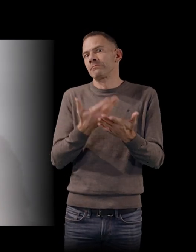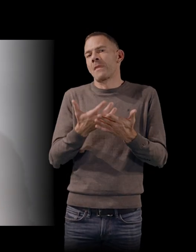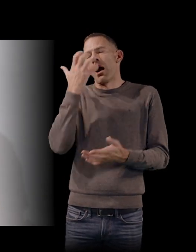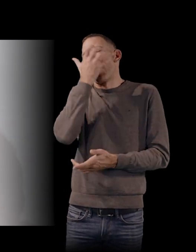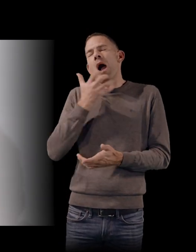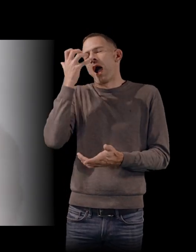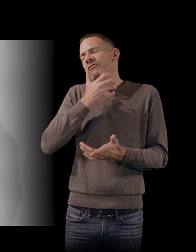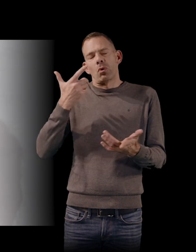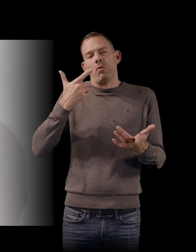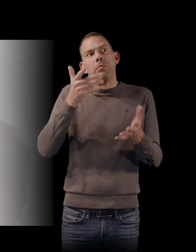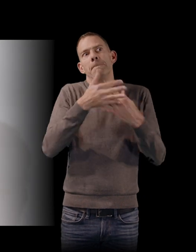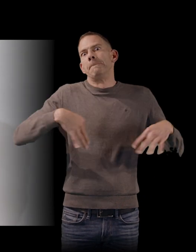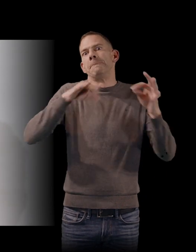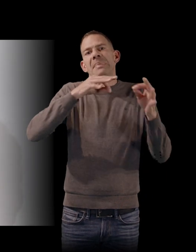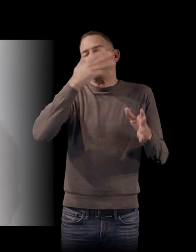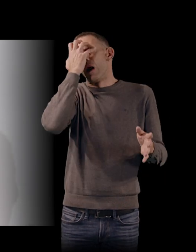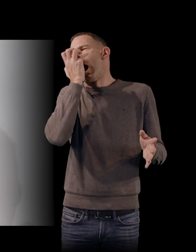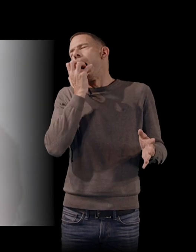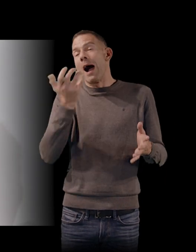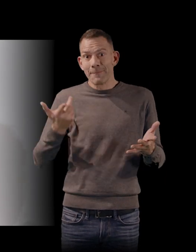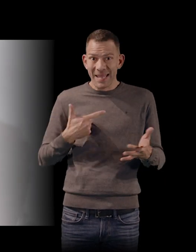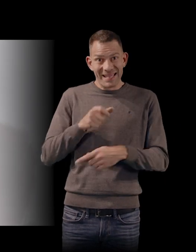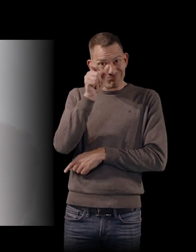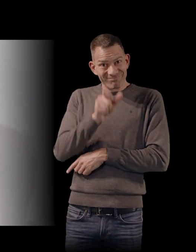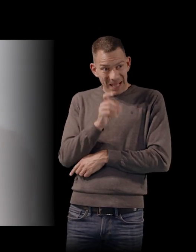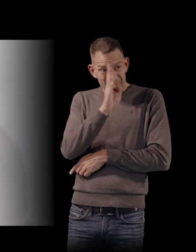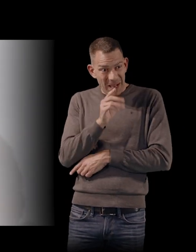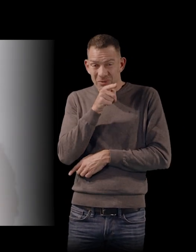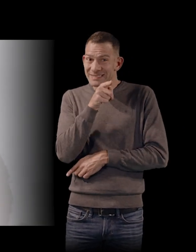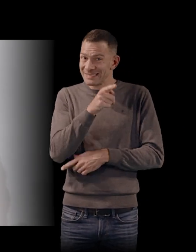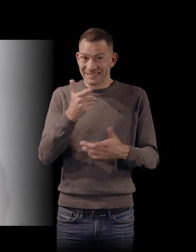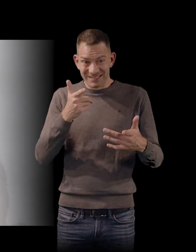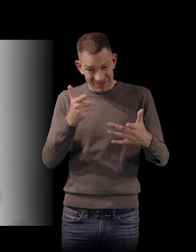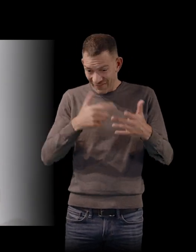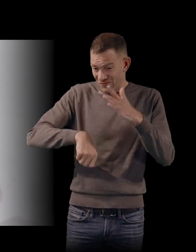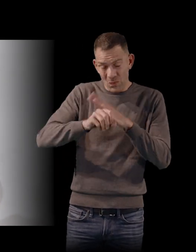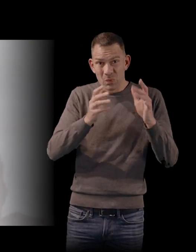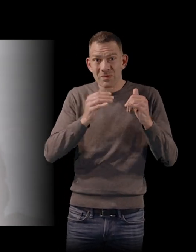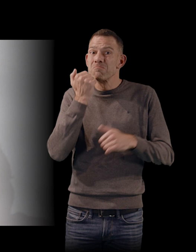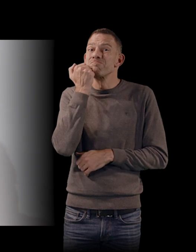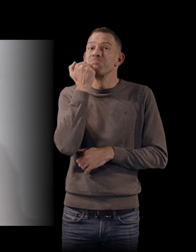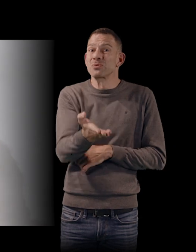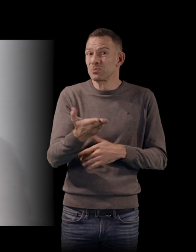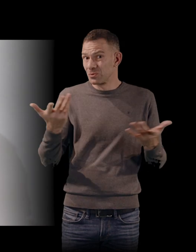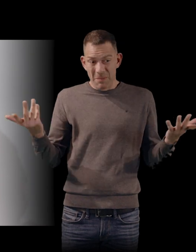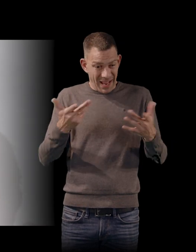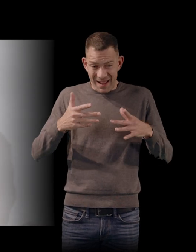nationale. Et ce Barbossa n'a plus jamais pu jouer au foot tellement il a été banni par